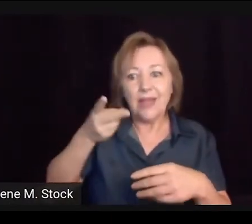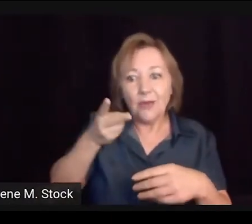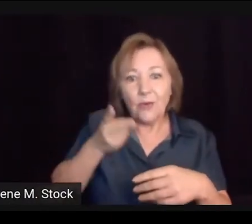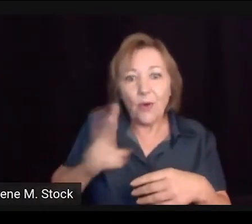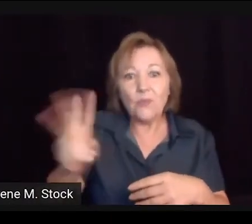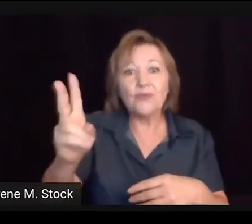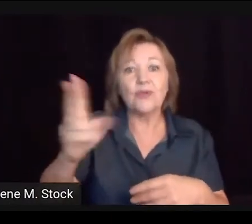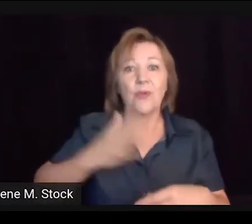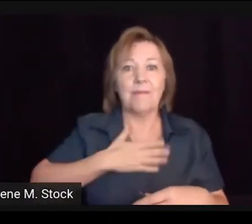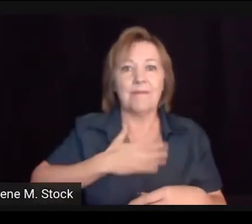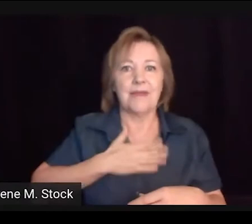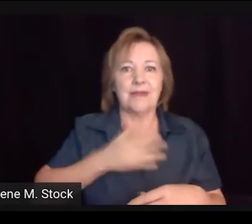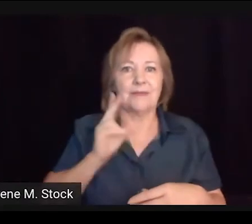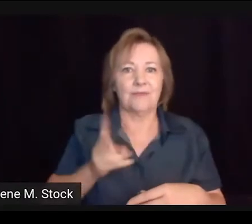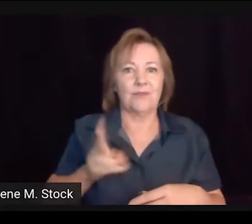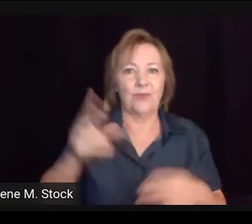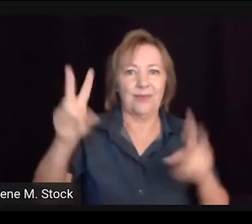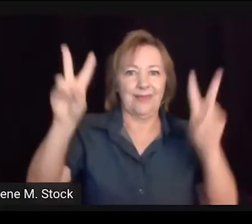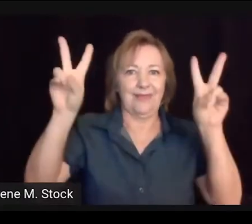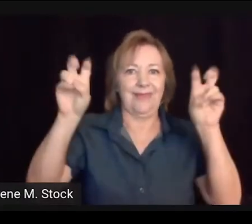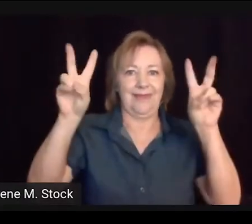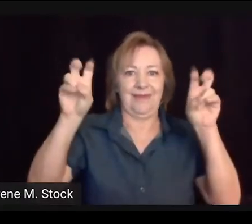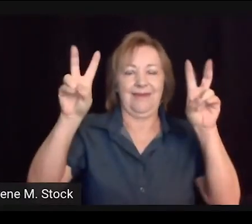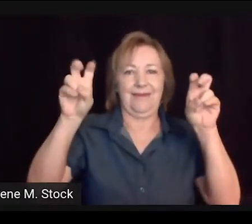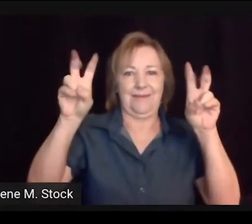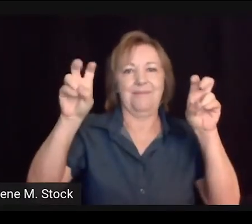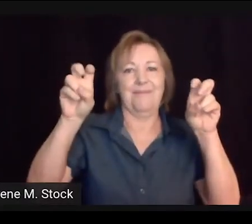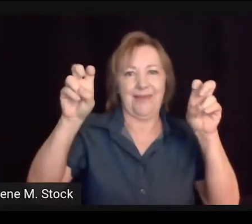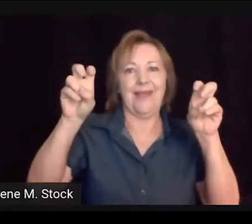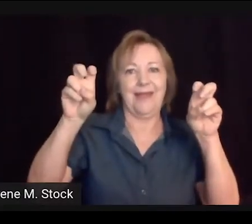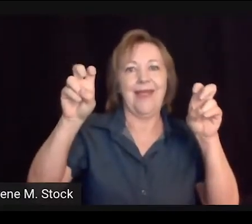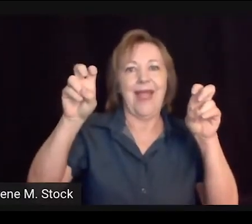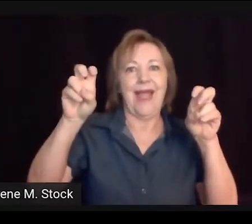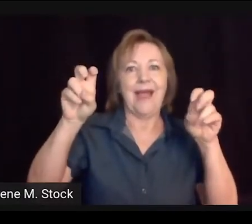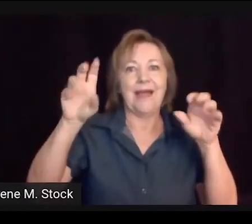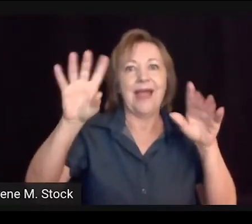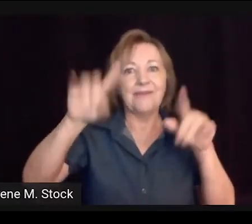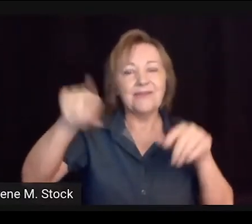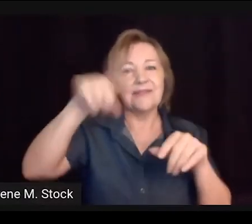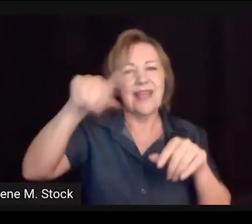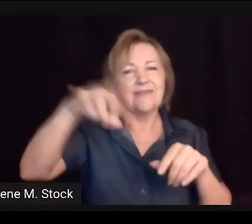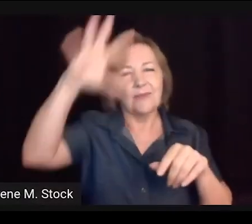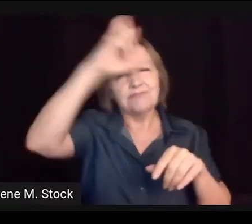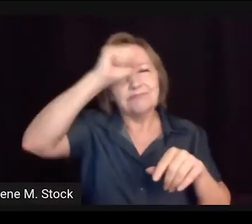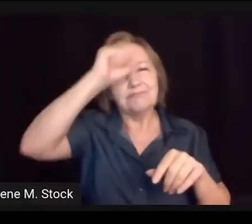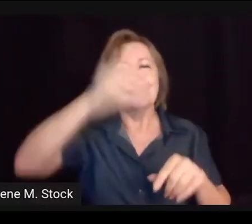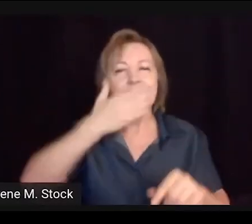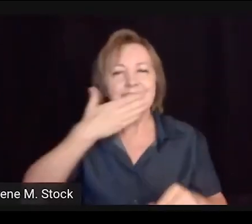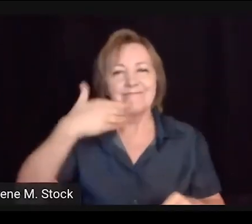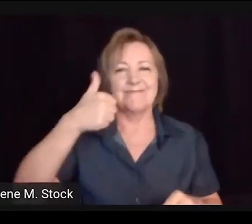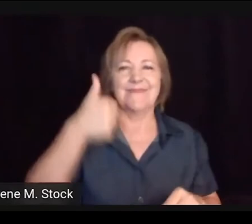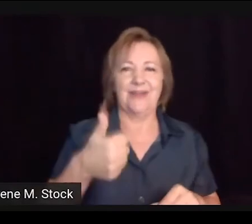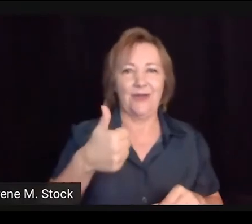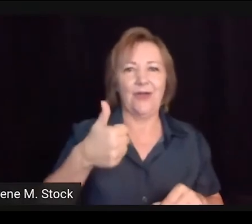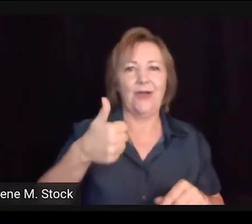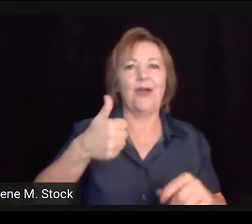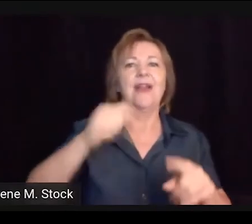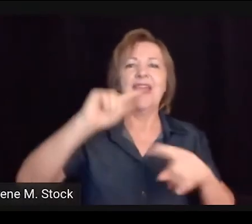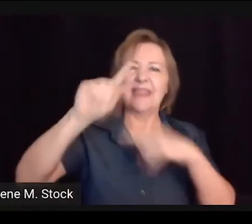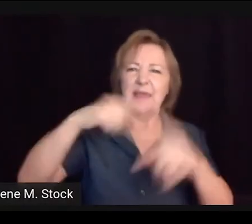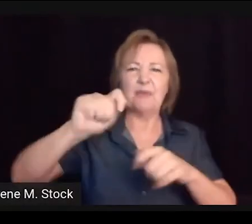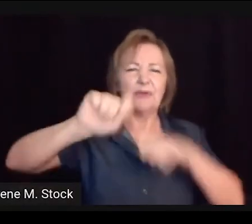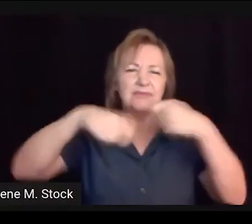Aí, depois vem a disciplina da Suelen, e será como uma continuidade das temáticas que nós iremos abordar.